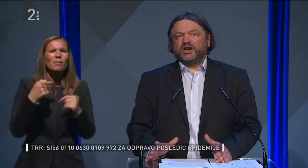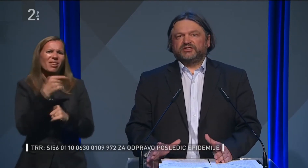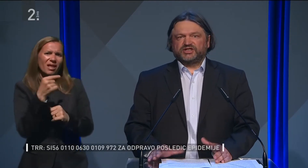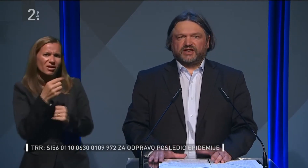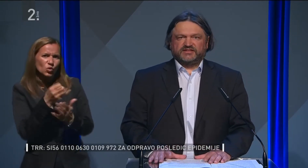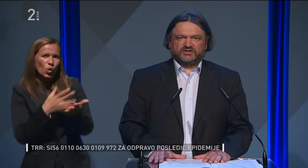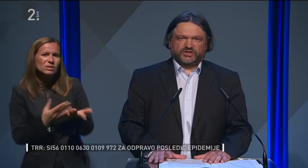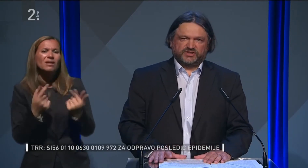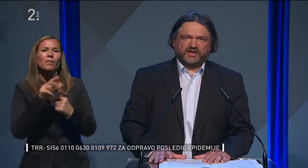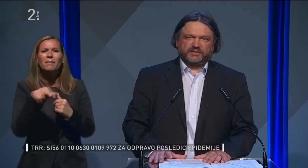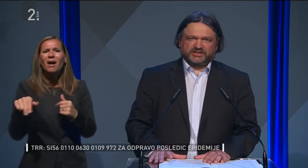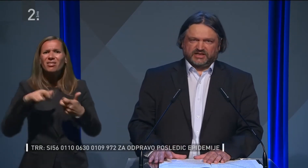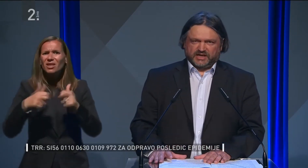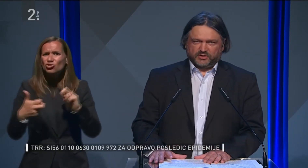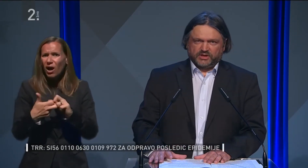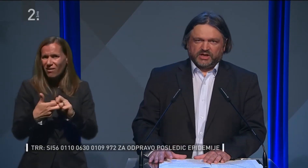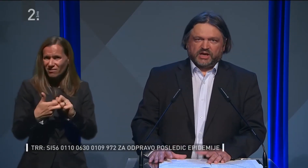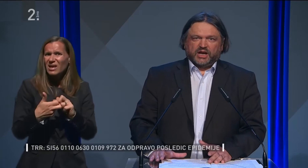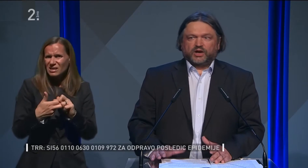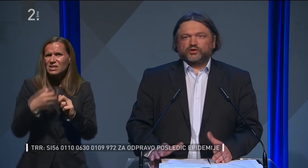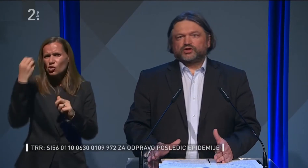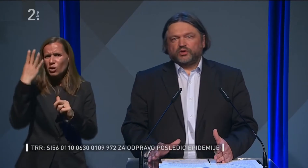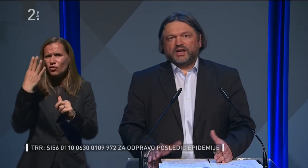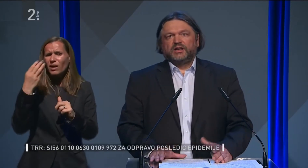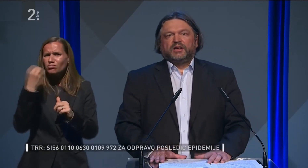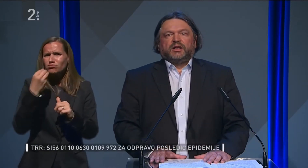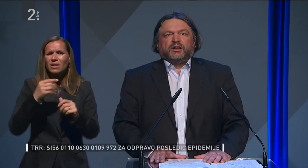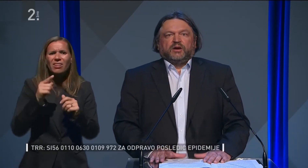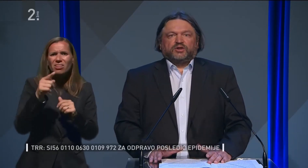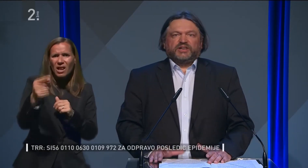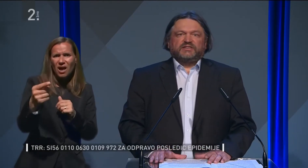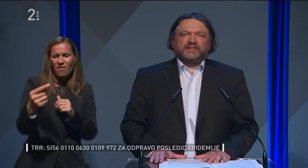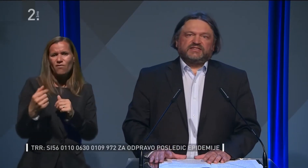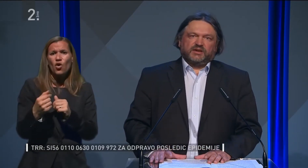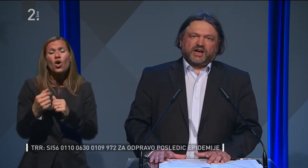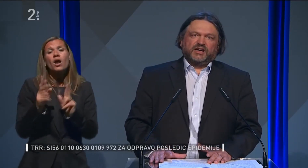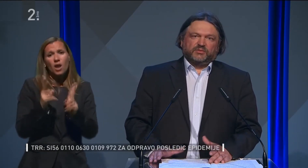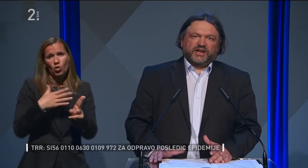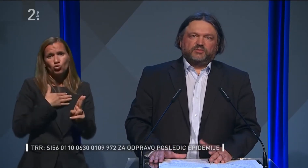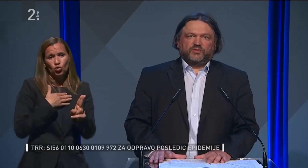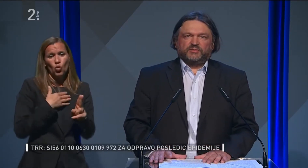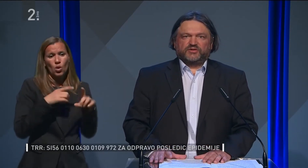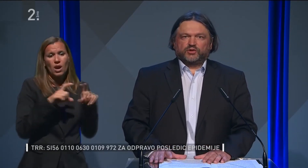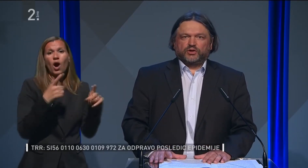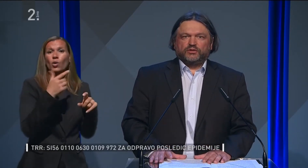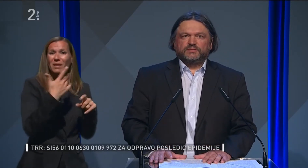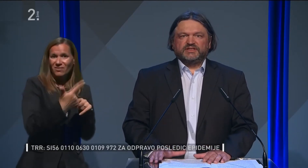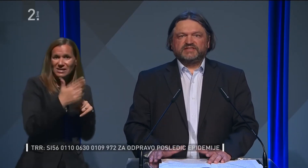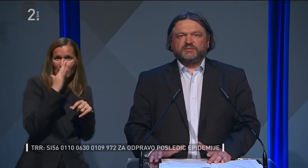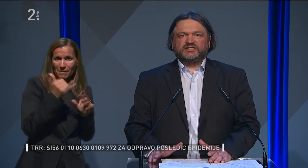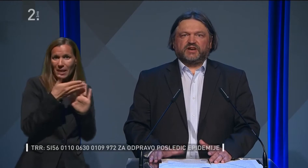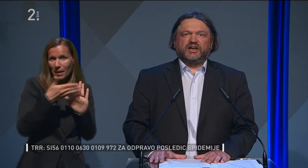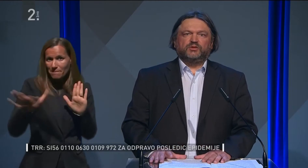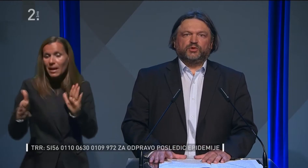oziroma imajo težave z izobraževanjem nadaljavo, lahko šola od 25. maja naprej povabi v šolo